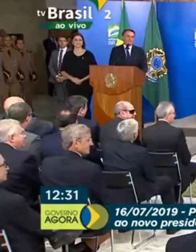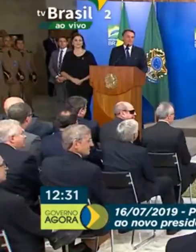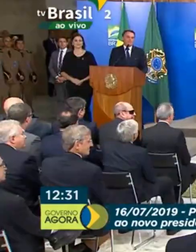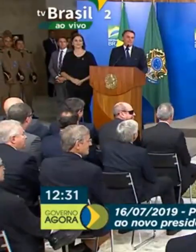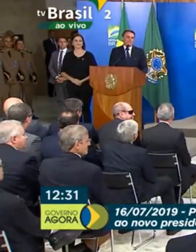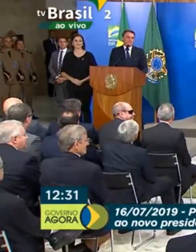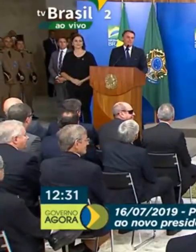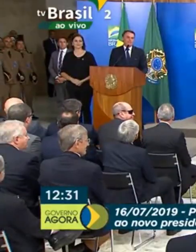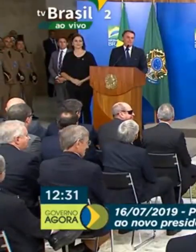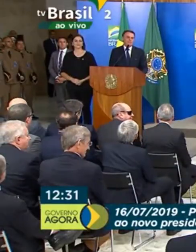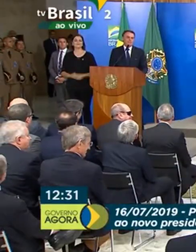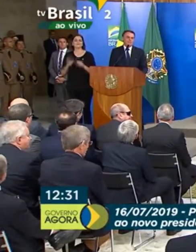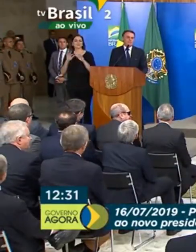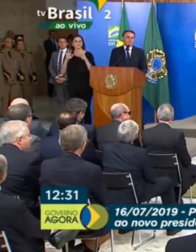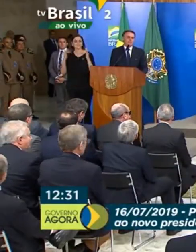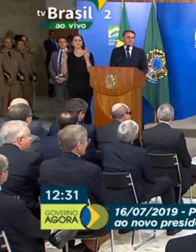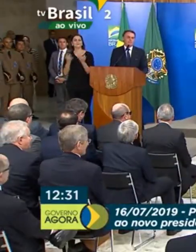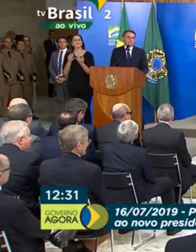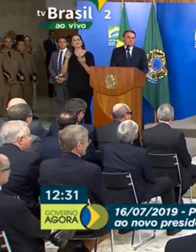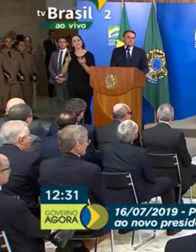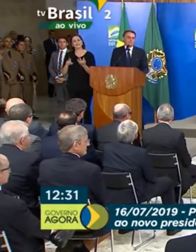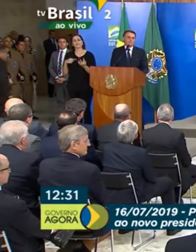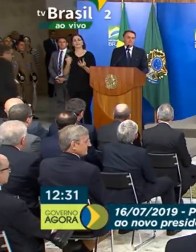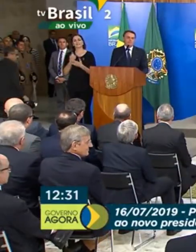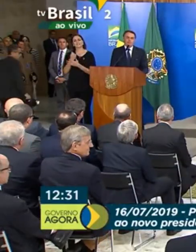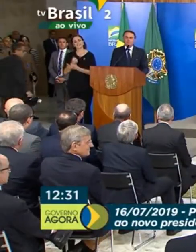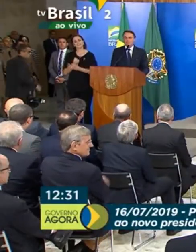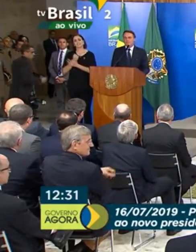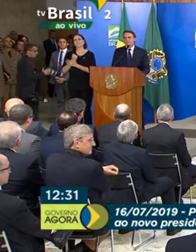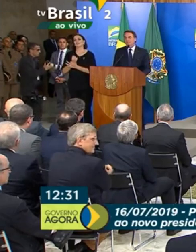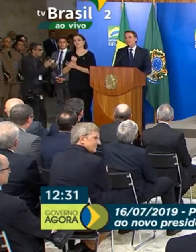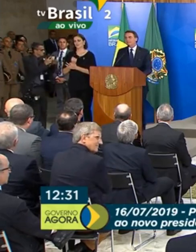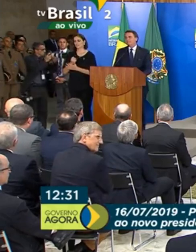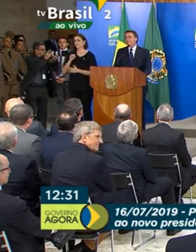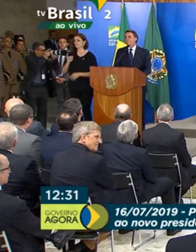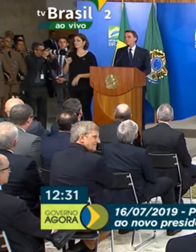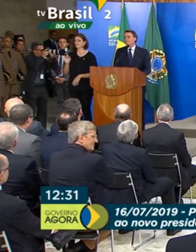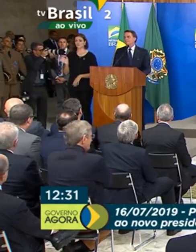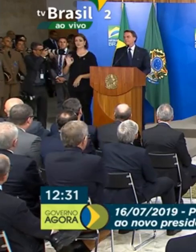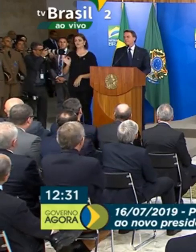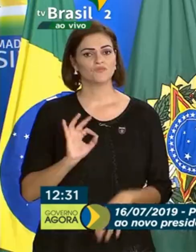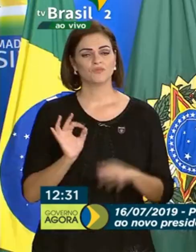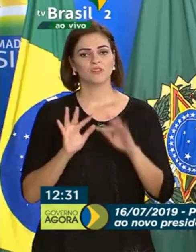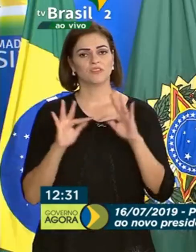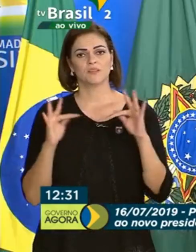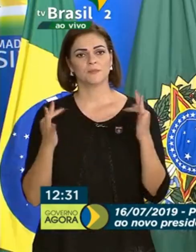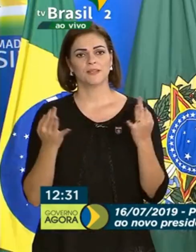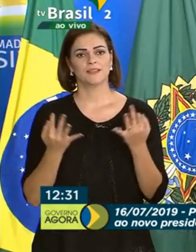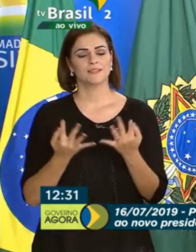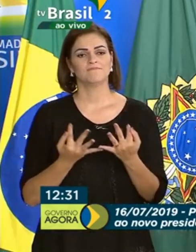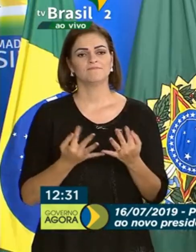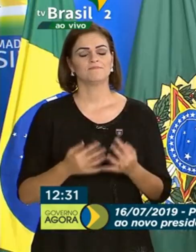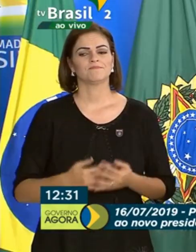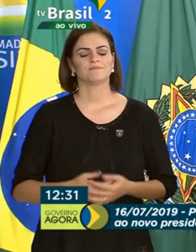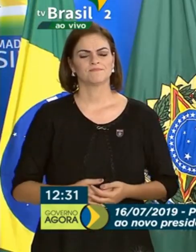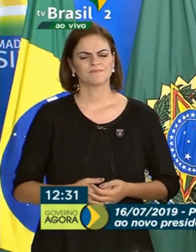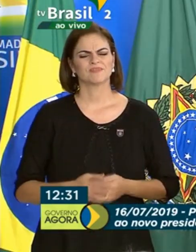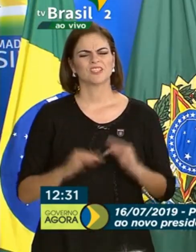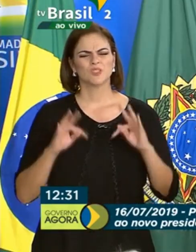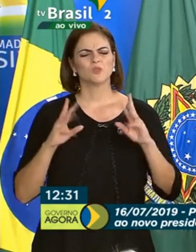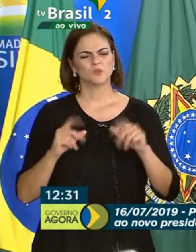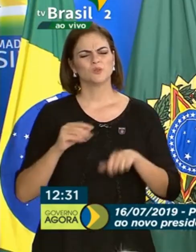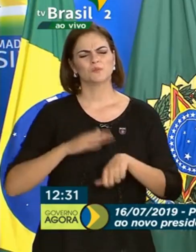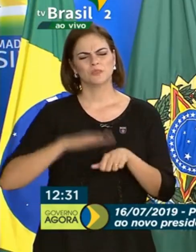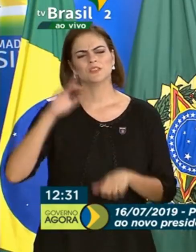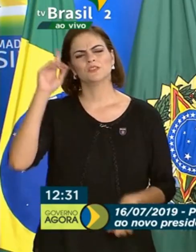A família é o nosso porto seguro. Quando não se tem família, tudo fica muito